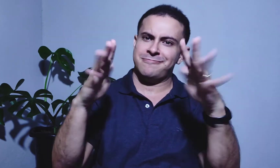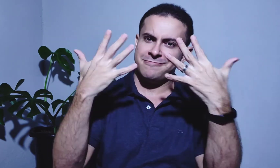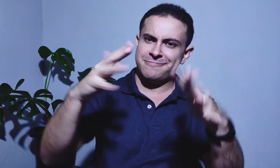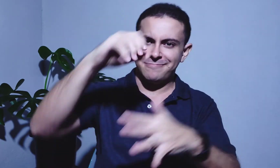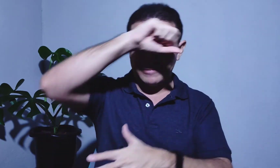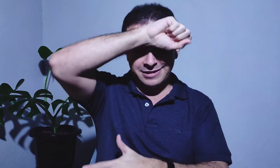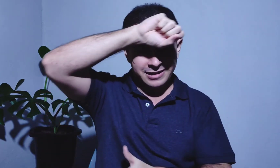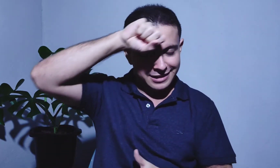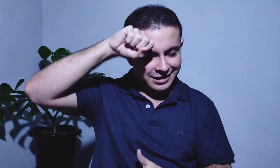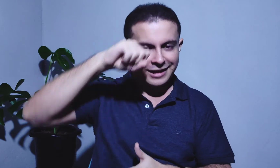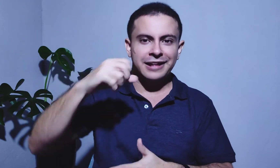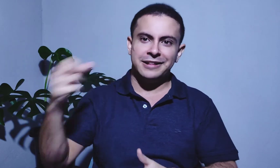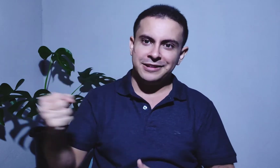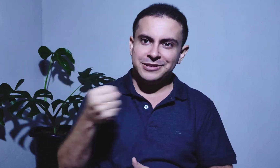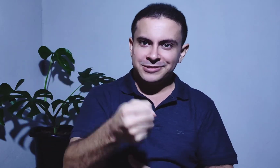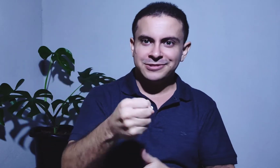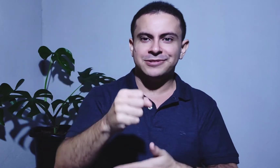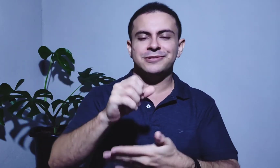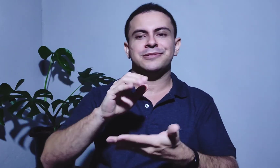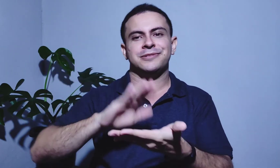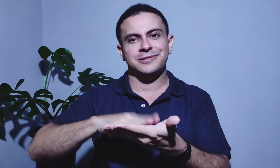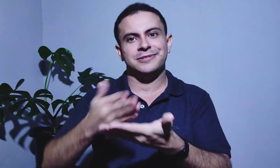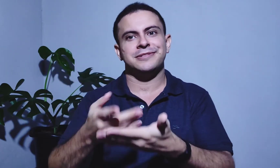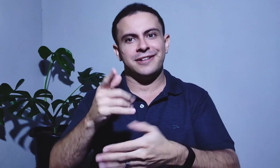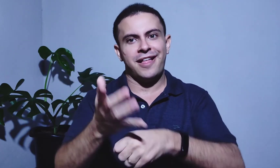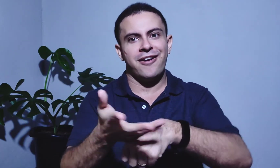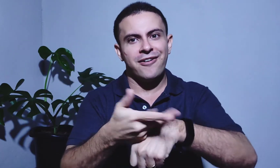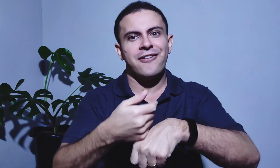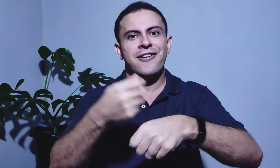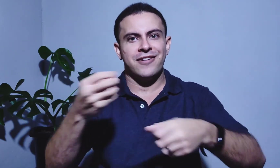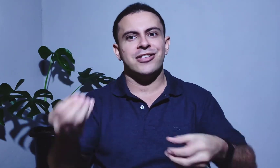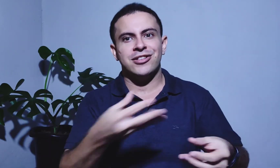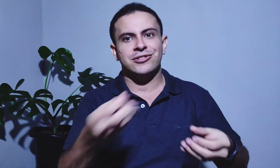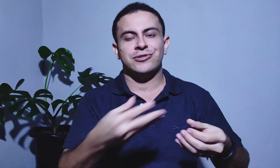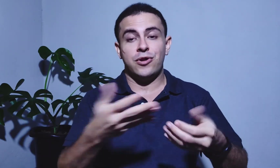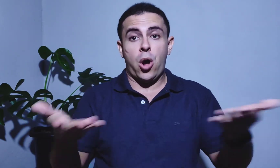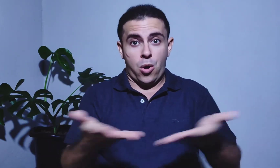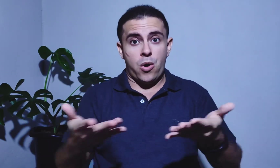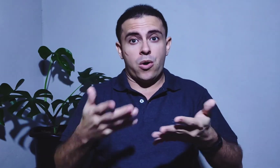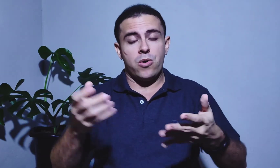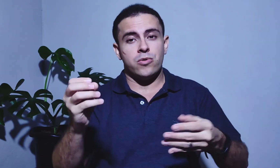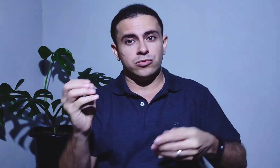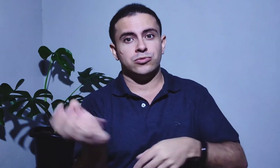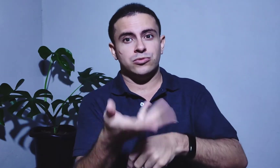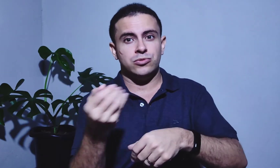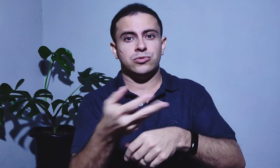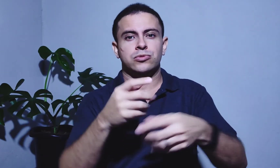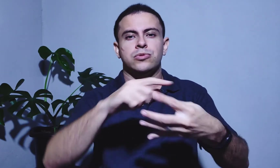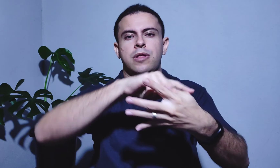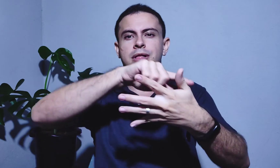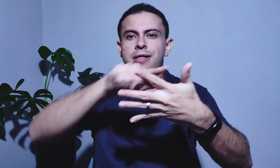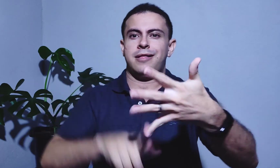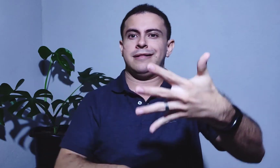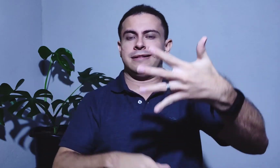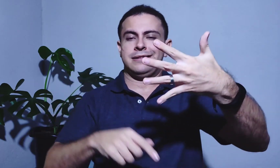Samsung, pela iniciativa, né? De ter colocado intérpretes de Libras no evento, né? De lançamento. Teve